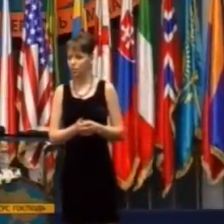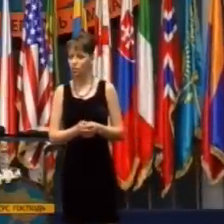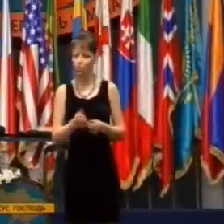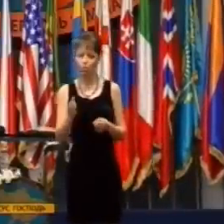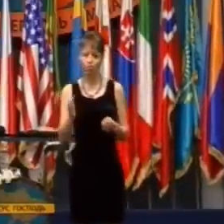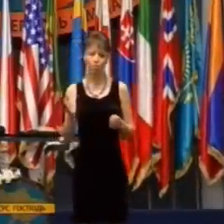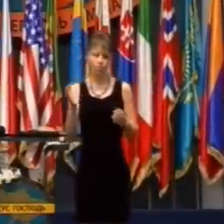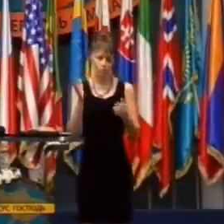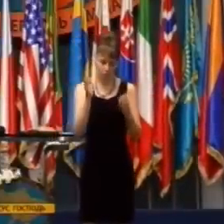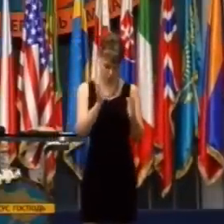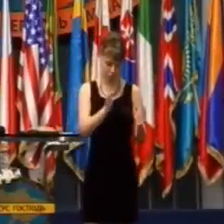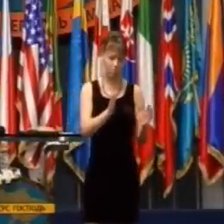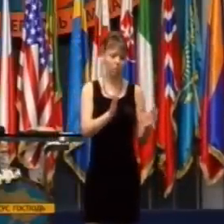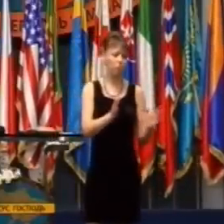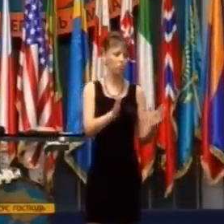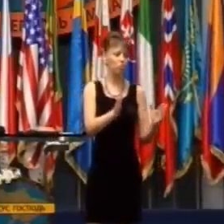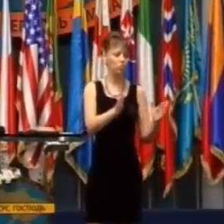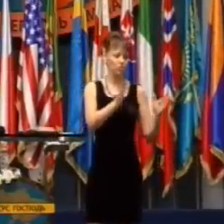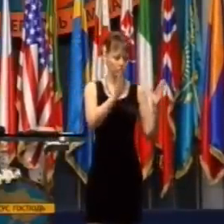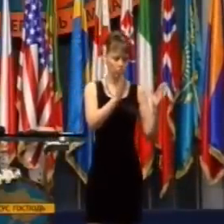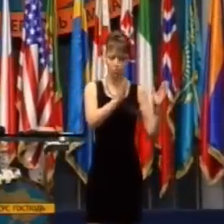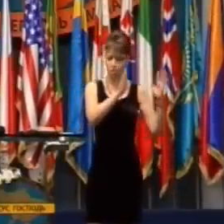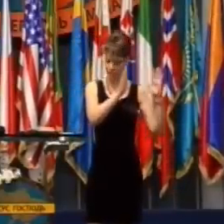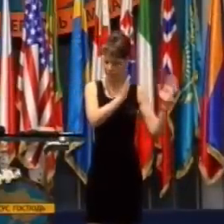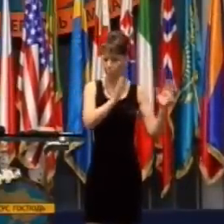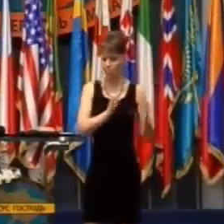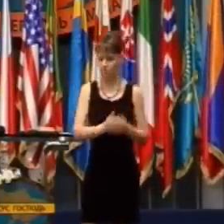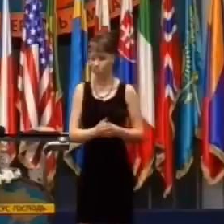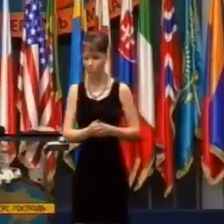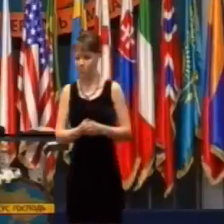Ale potom máte ostrelovačov.